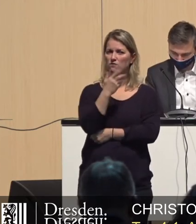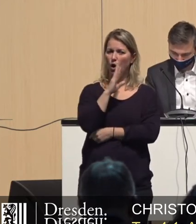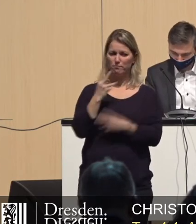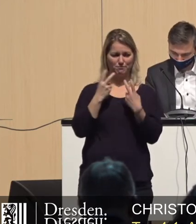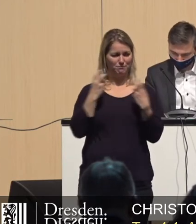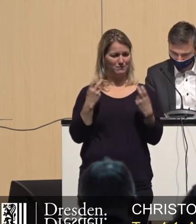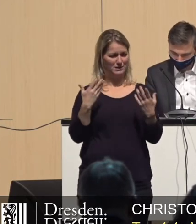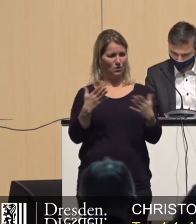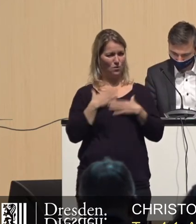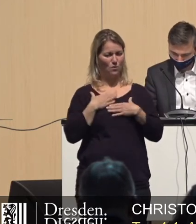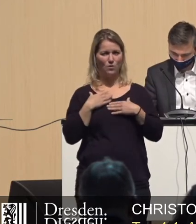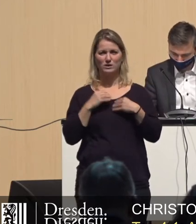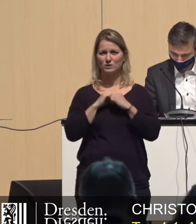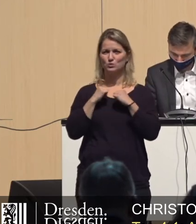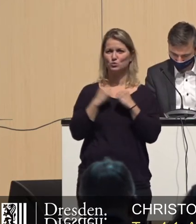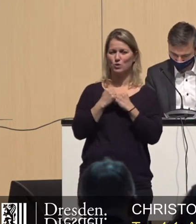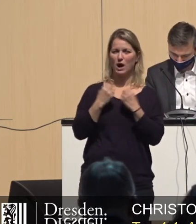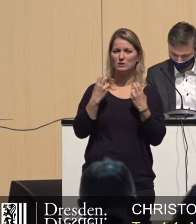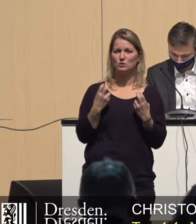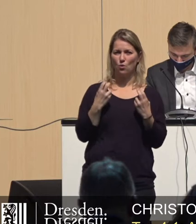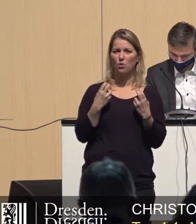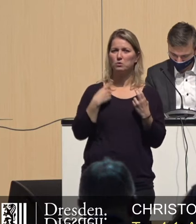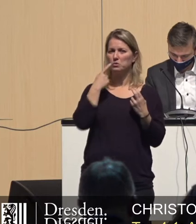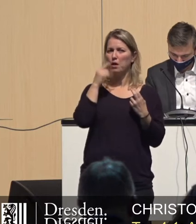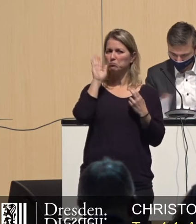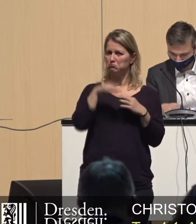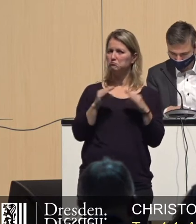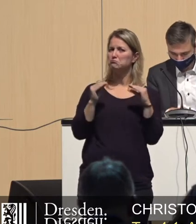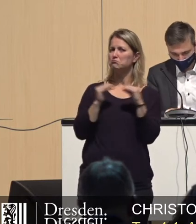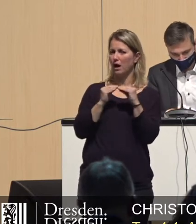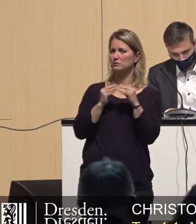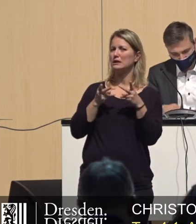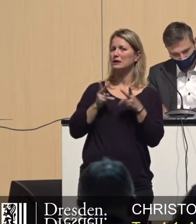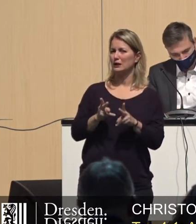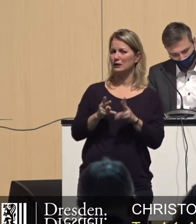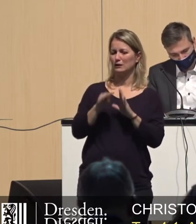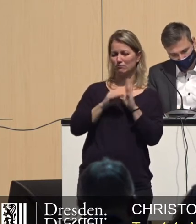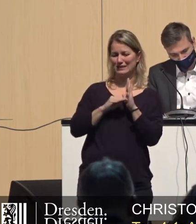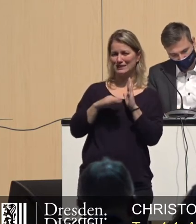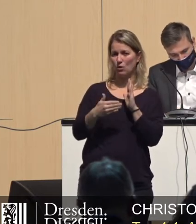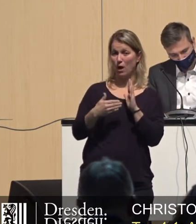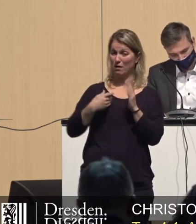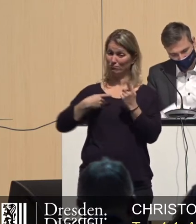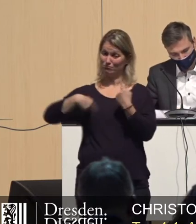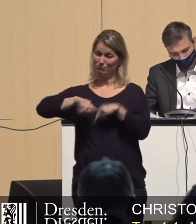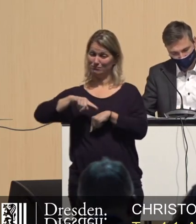heraus das für angemessen halten und für richtig, wir persönlich halten das für falsch.